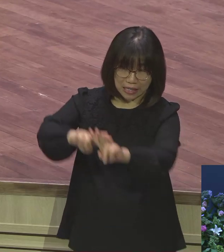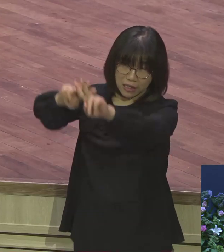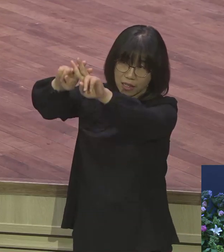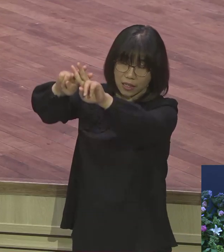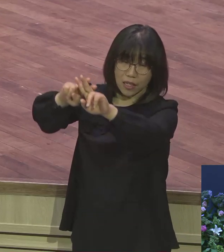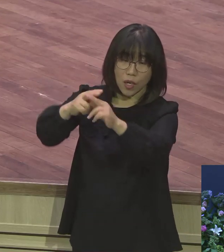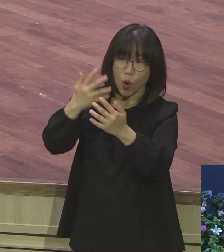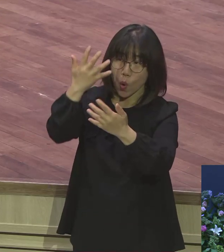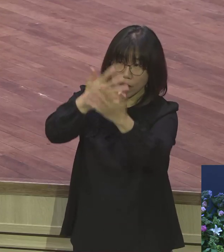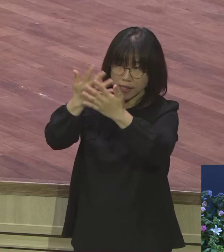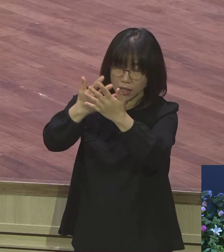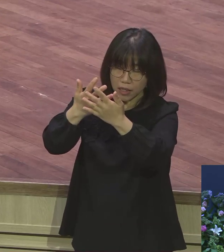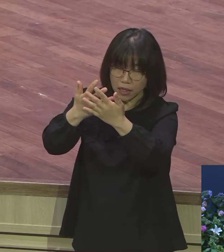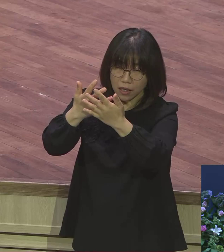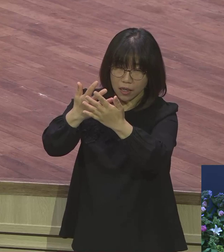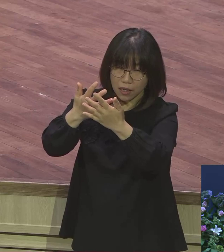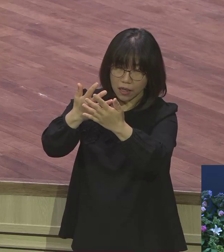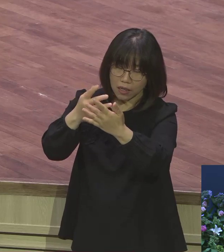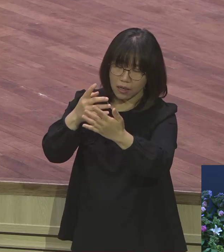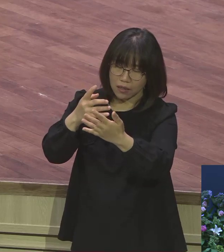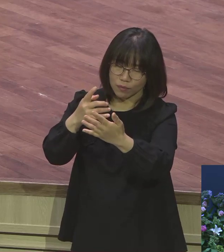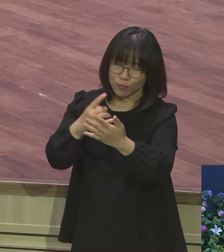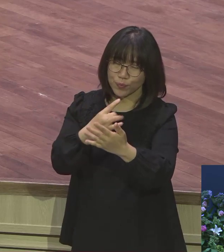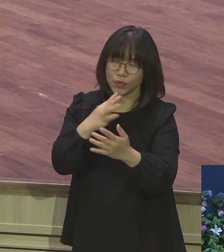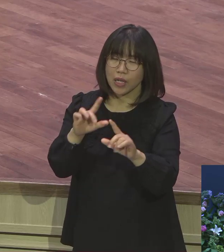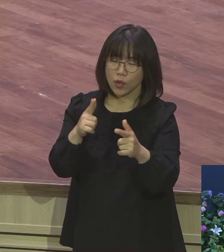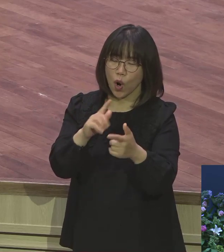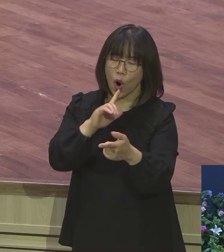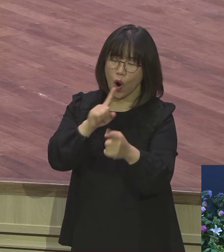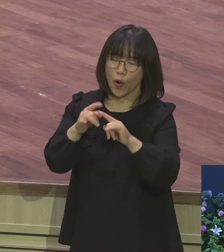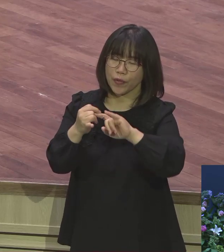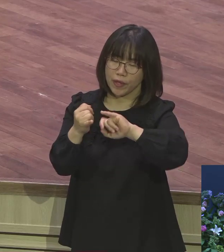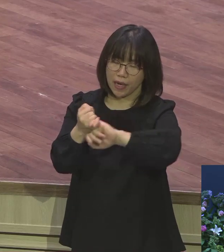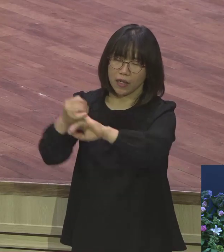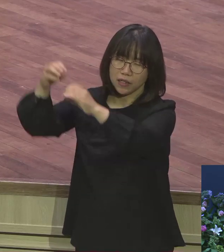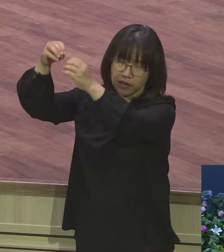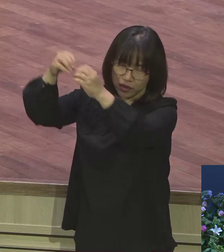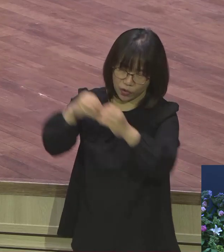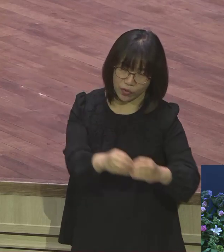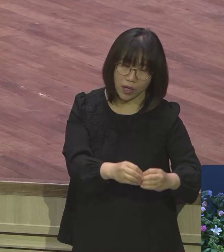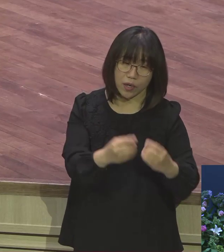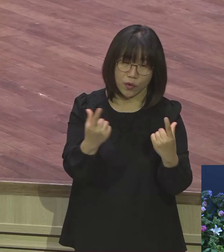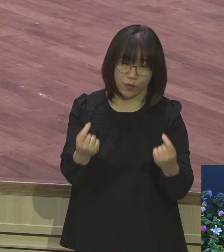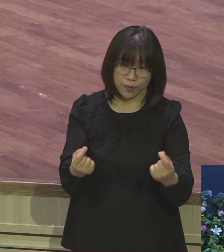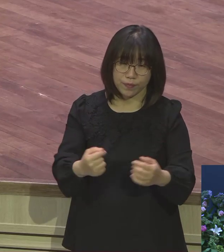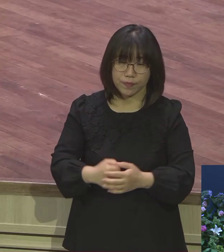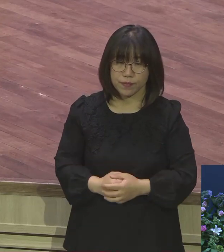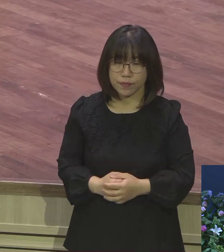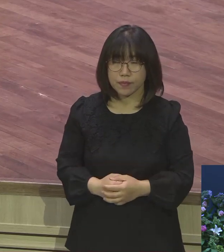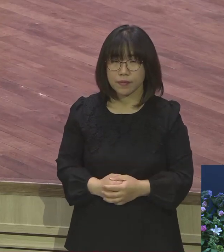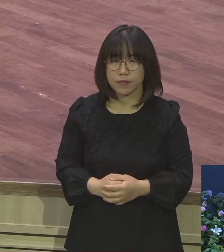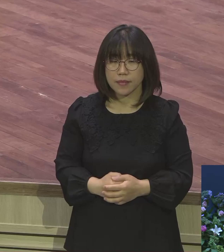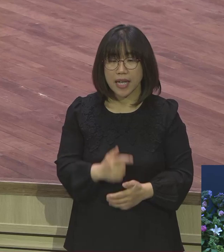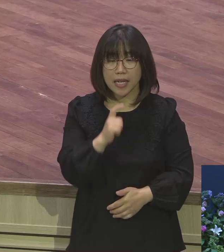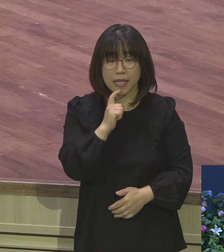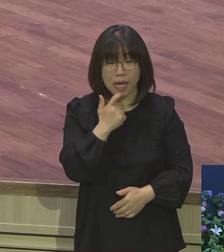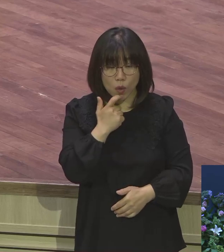않고 언약 전달로 이어졌습니다 언약 전달 그러니까 이 야곱은 지금 아브라함의